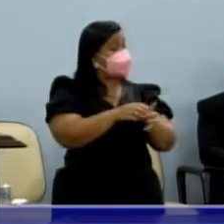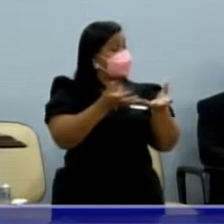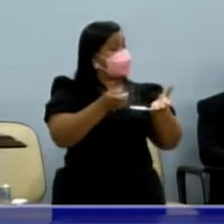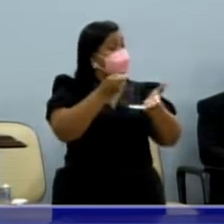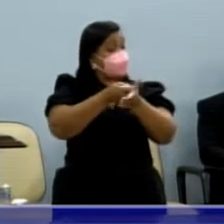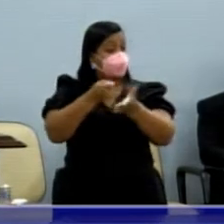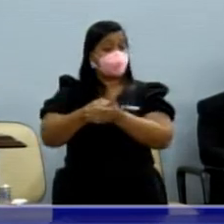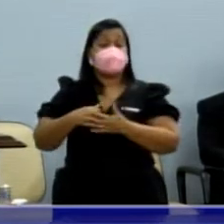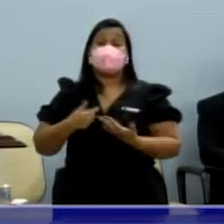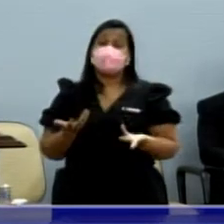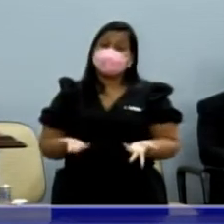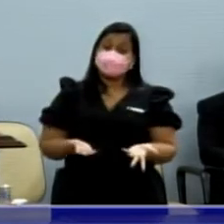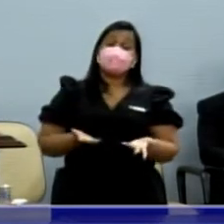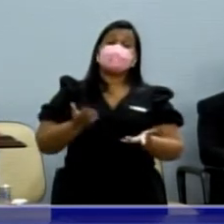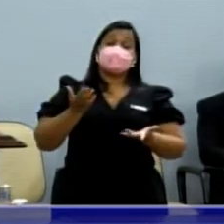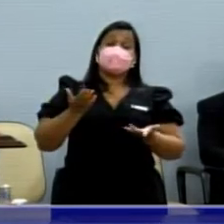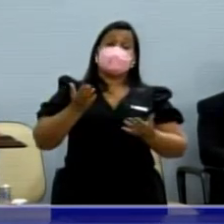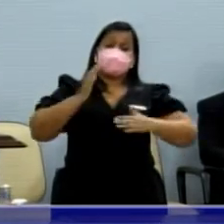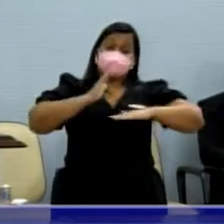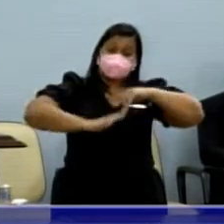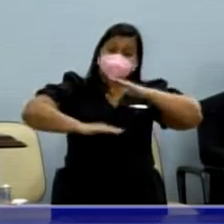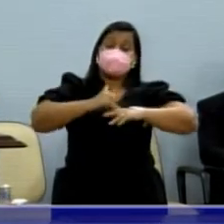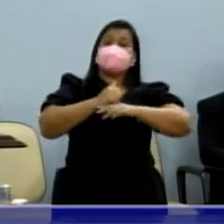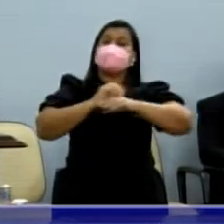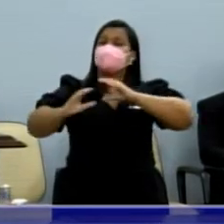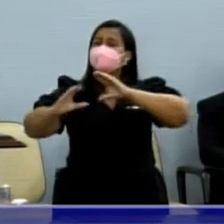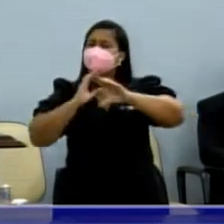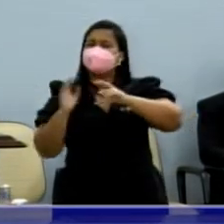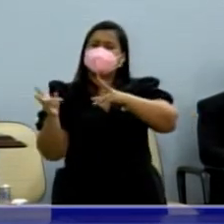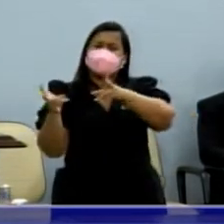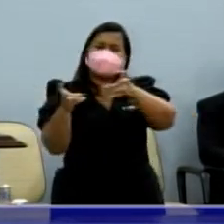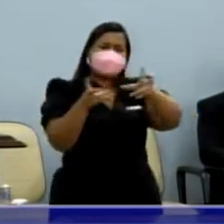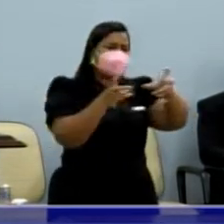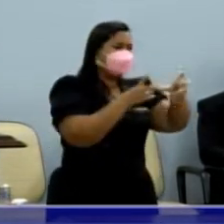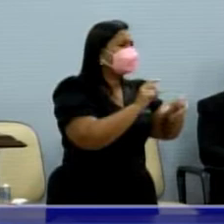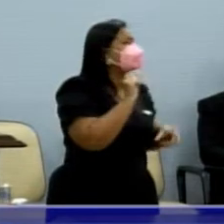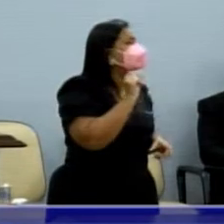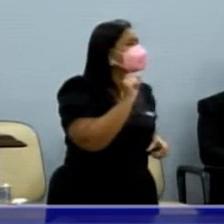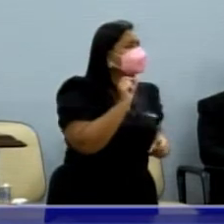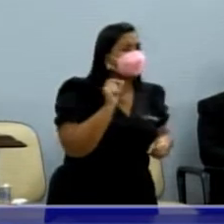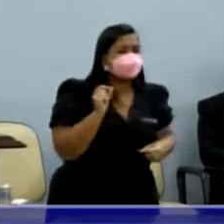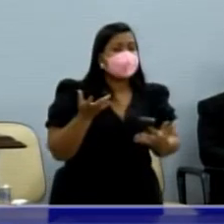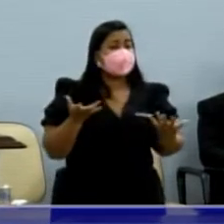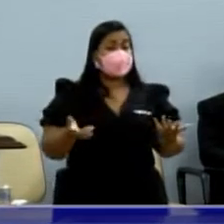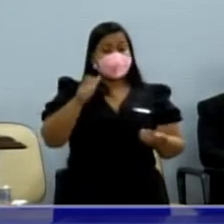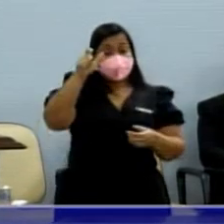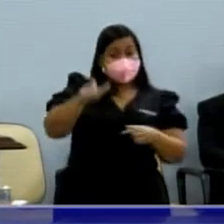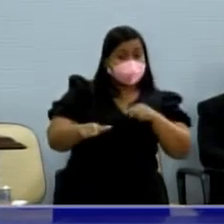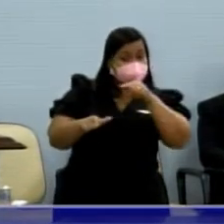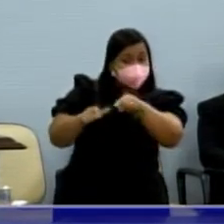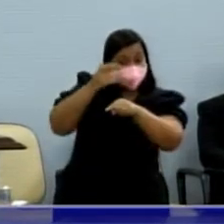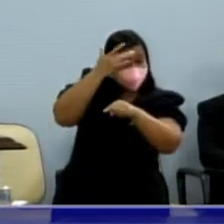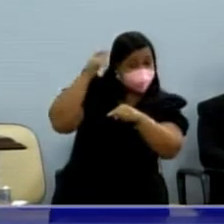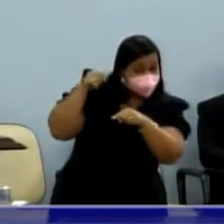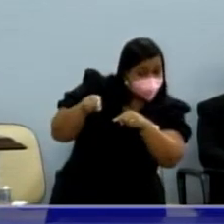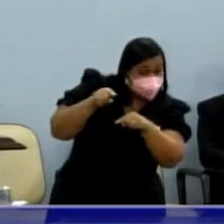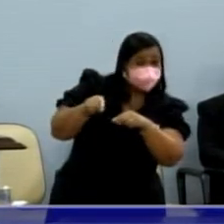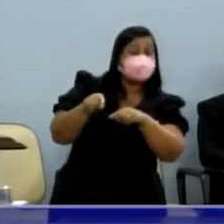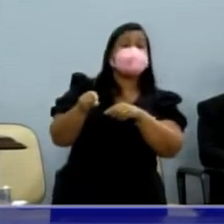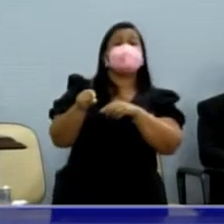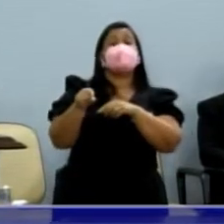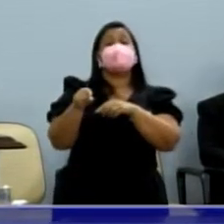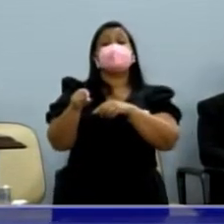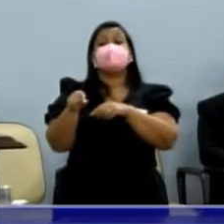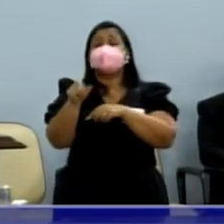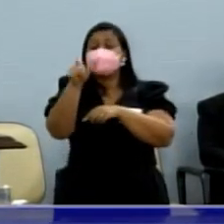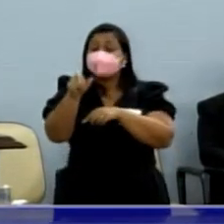eu como profissional da comunicação, o que eu tenho visto é que quando um munícipe, quando às vezes